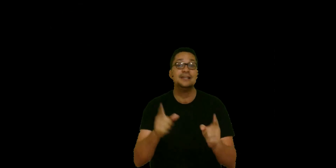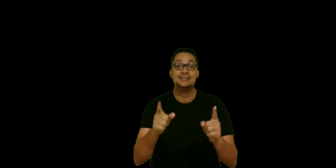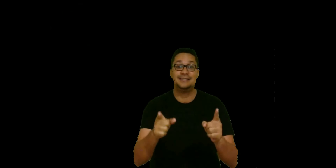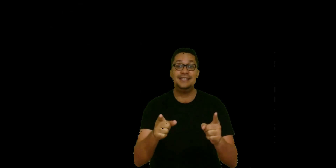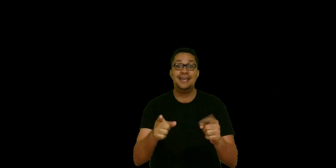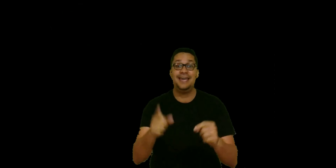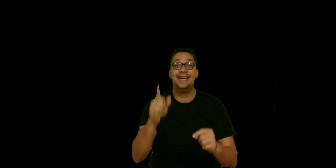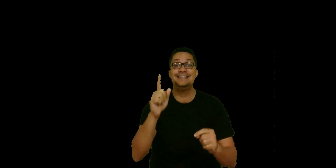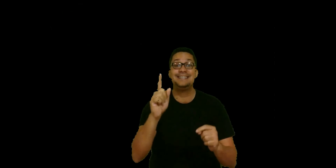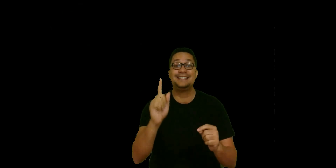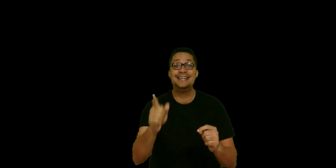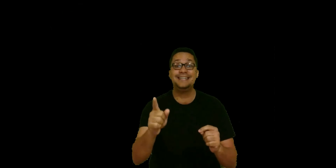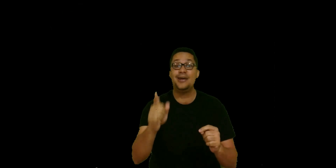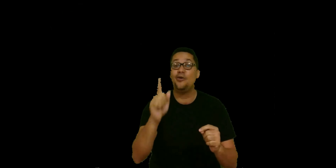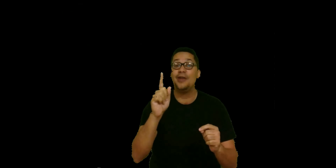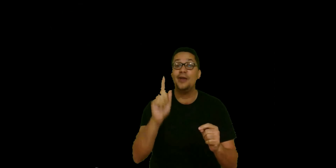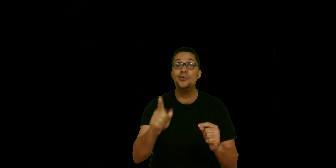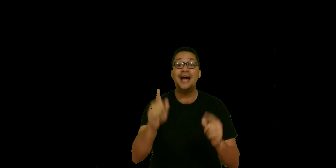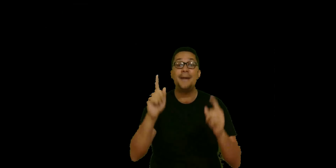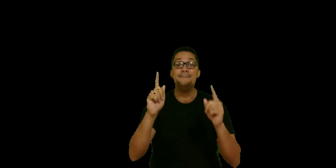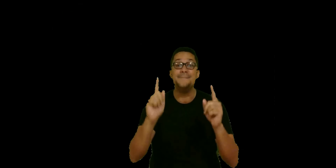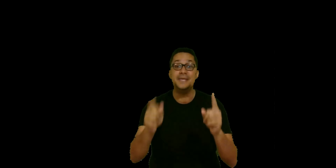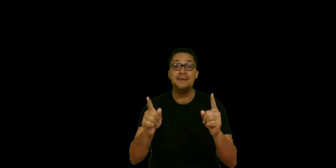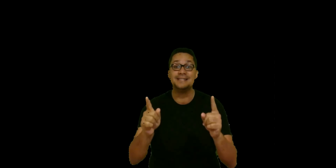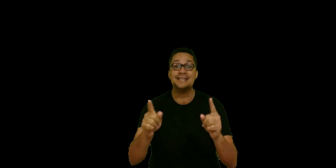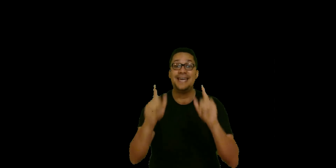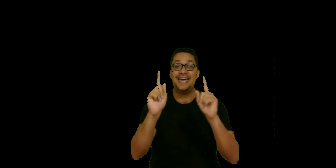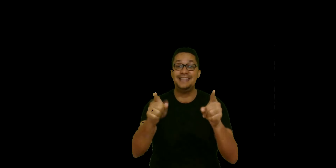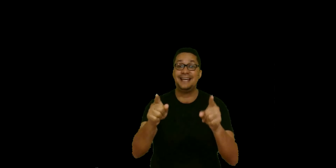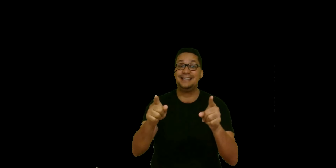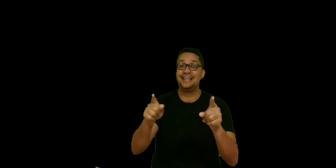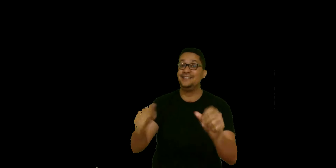Sí, es el satélite o la luna Mimas. Esta que está aquí.